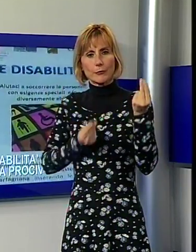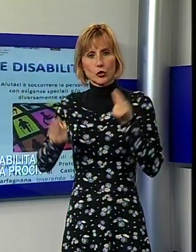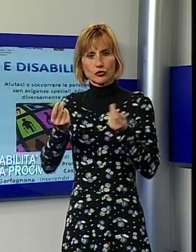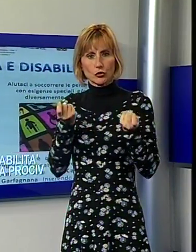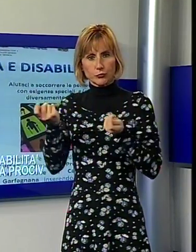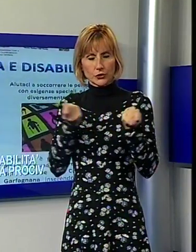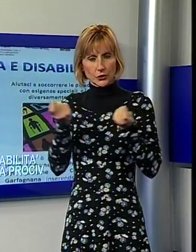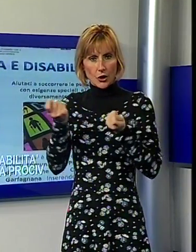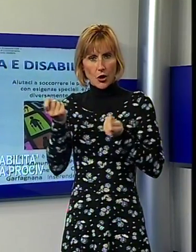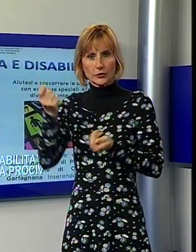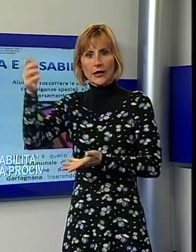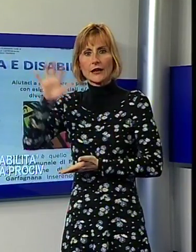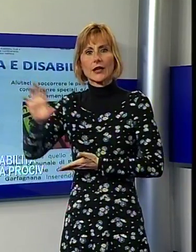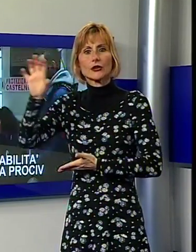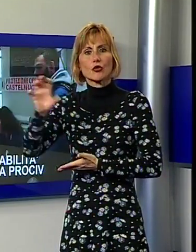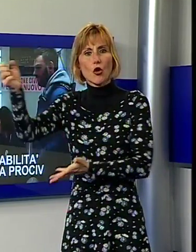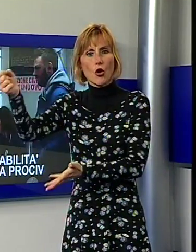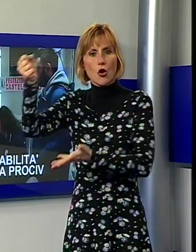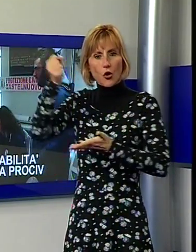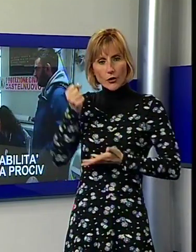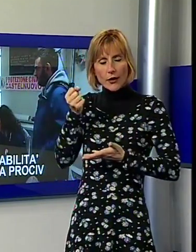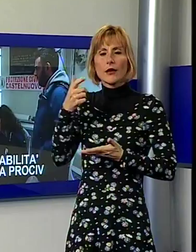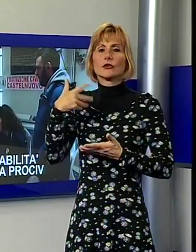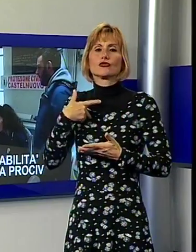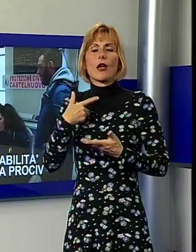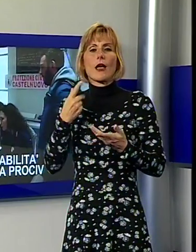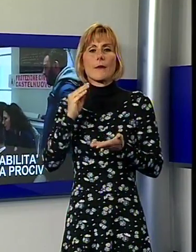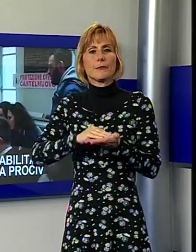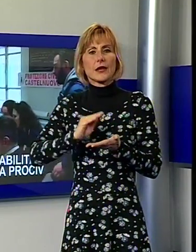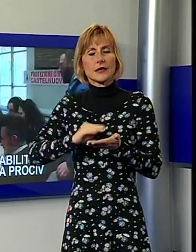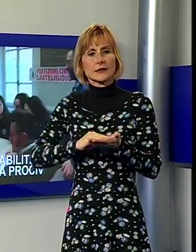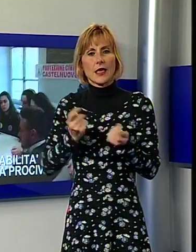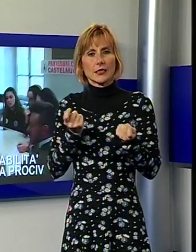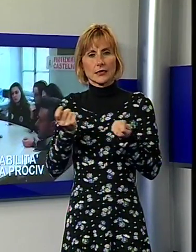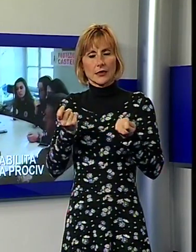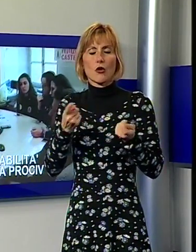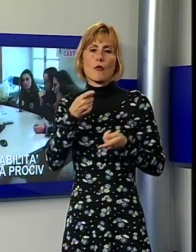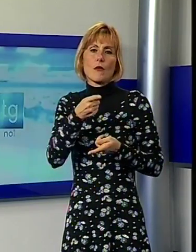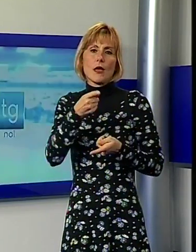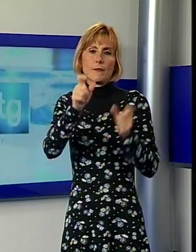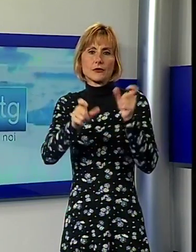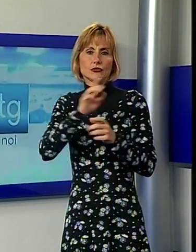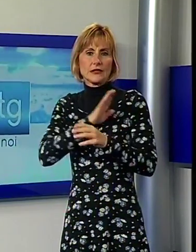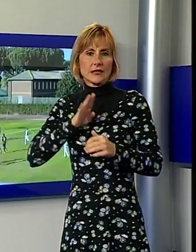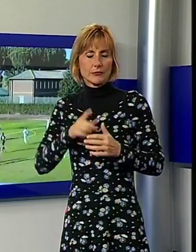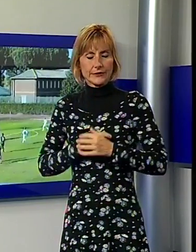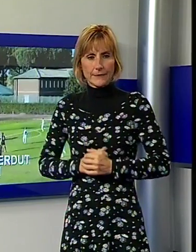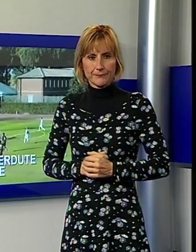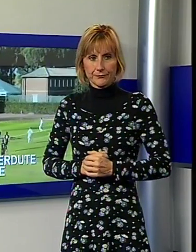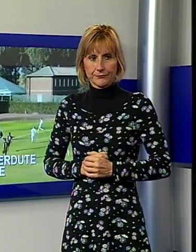scopo di riferire informazioni circa la presenza sul territorio di persone con disabilità. Lo sport, le occasioni